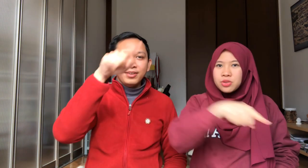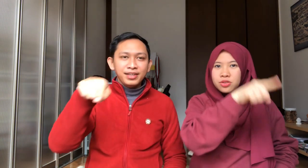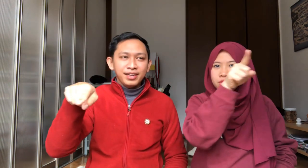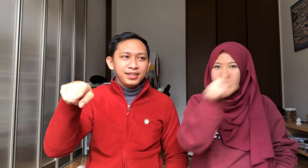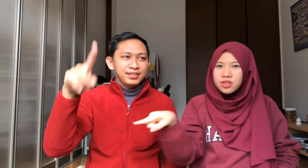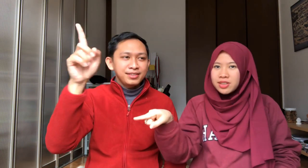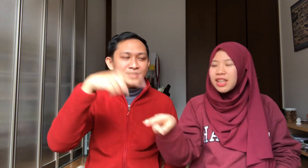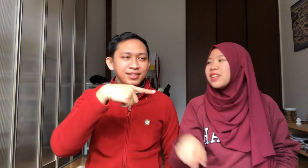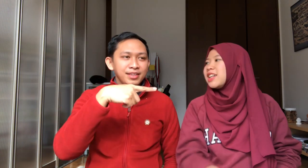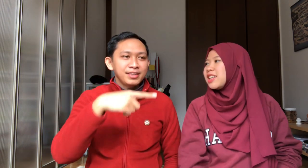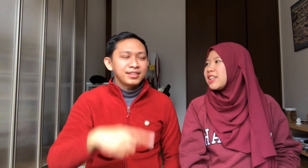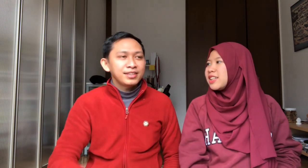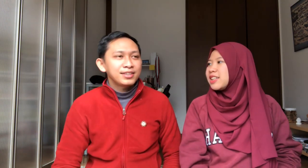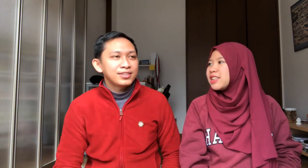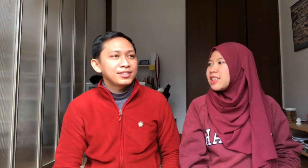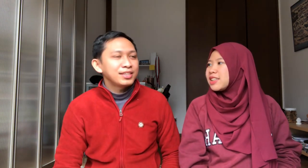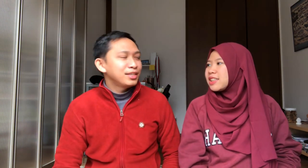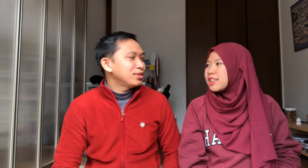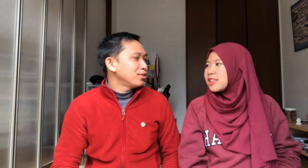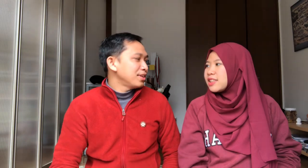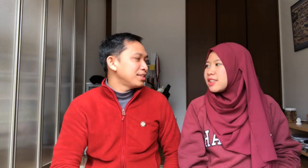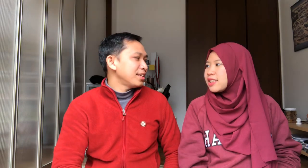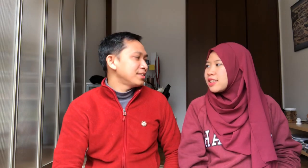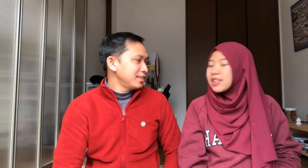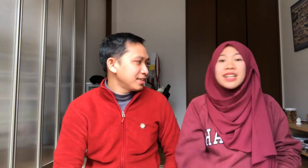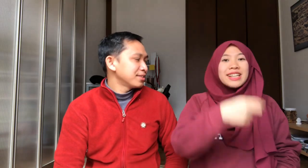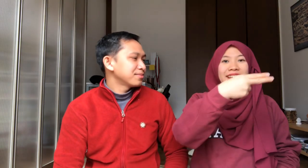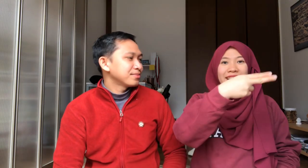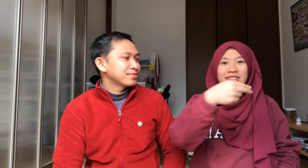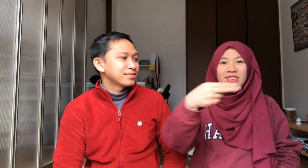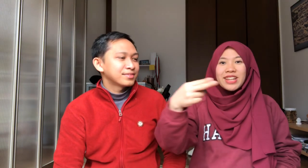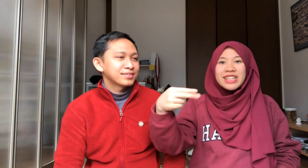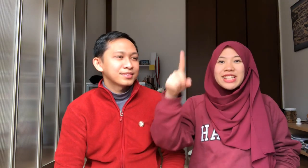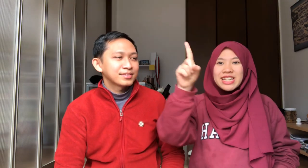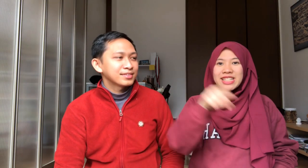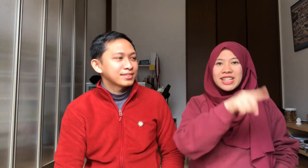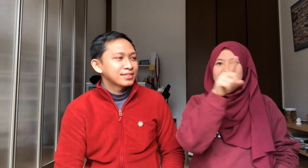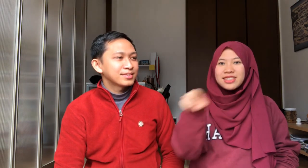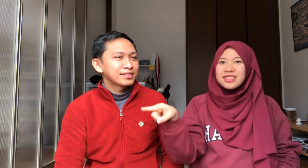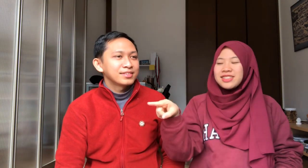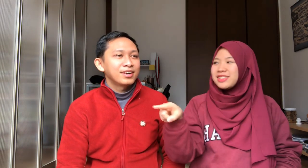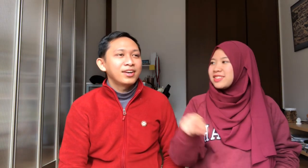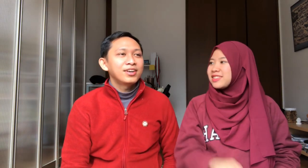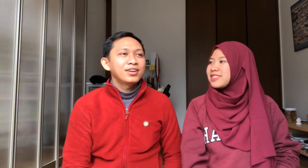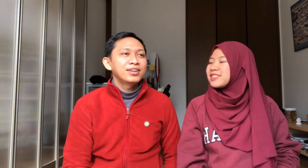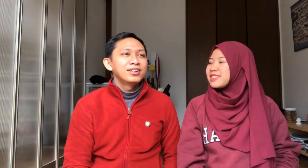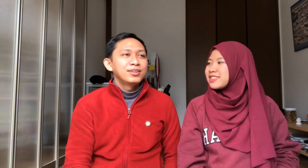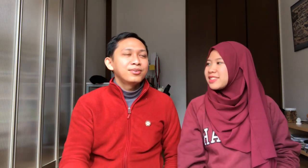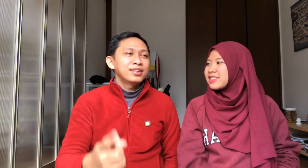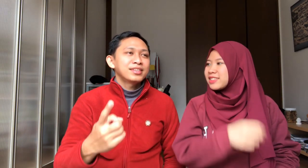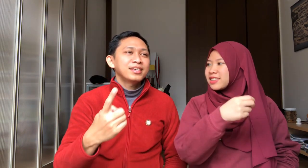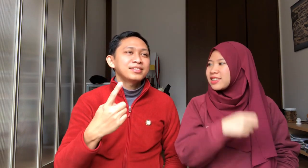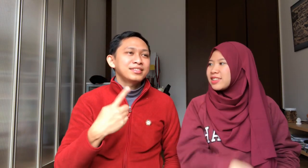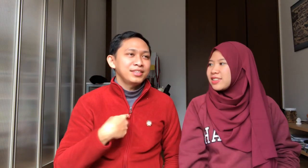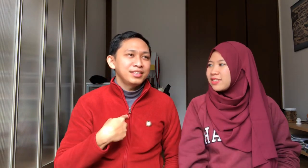orang ya Oke, jadi kalau Indonesia Jind Indonesia Jind Watashi